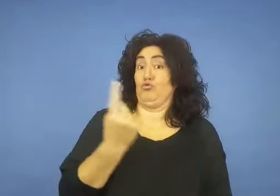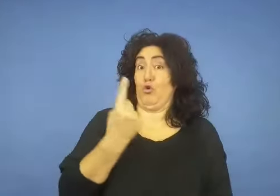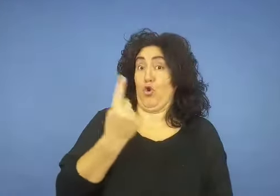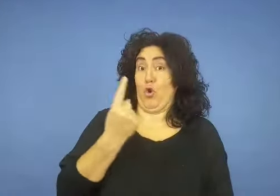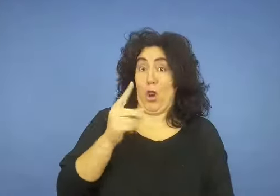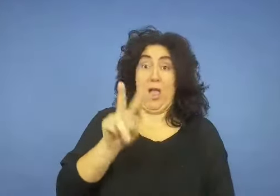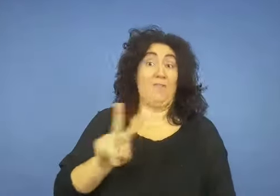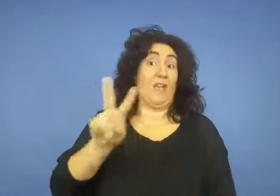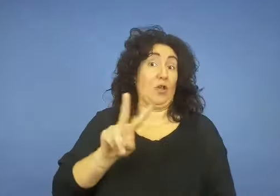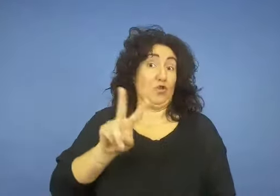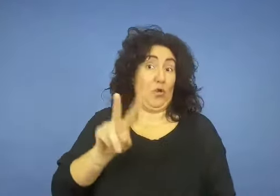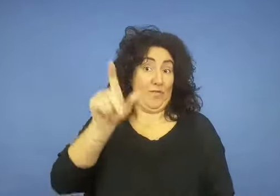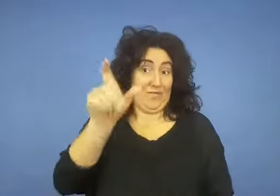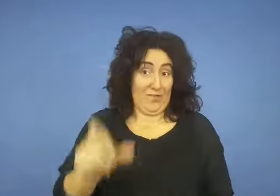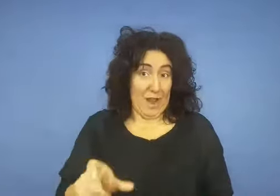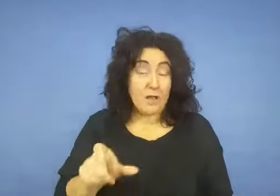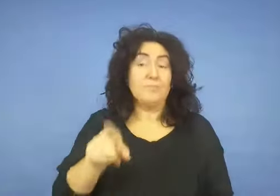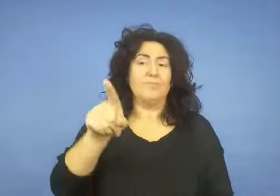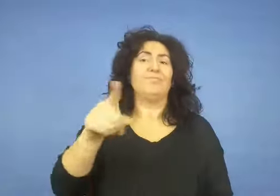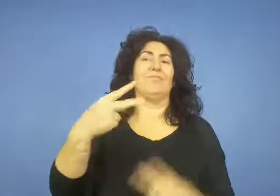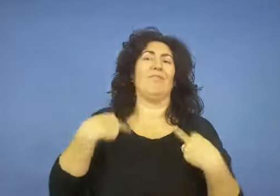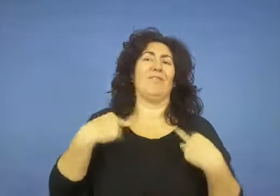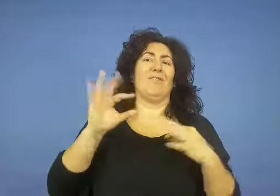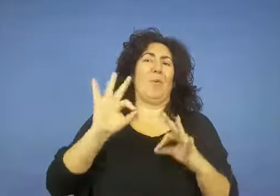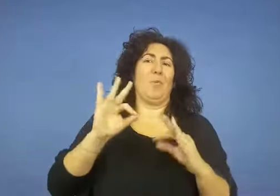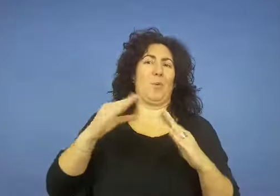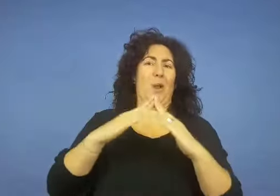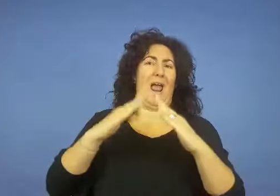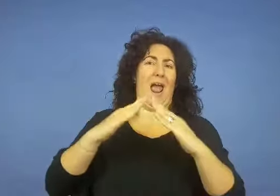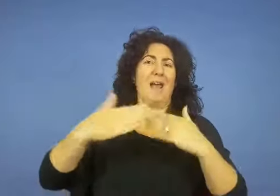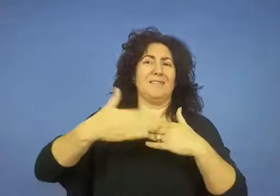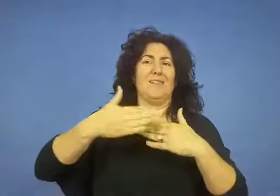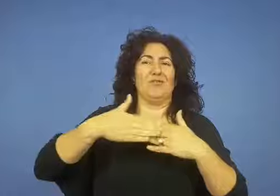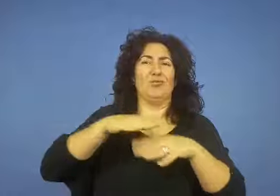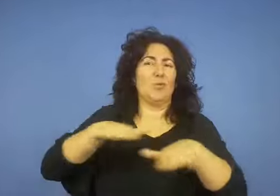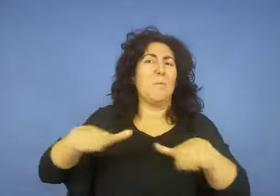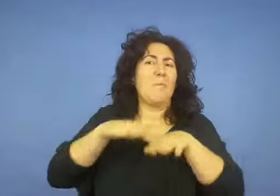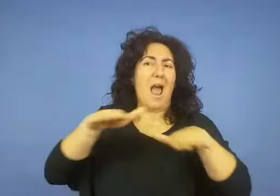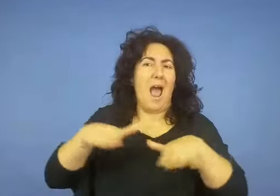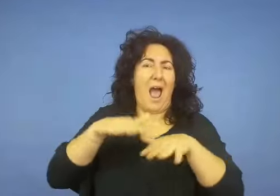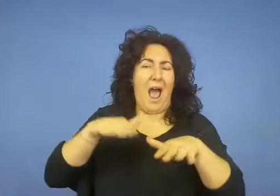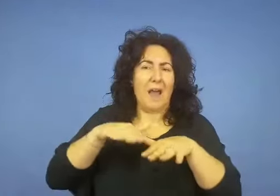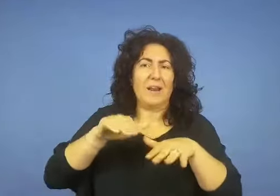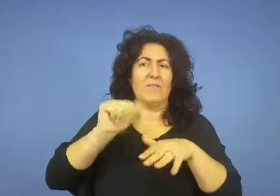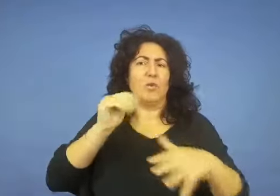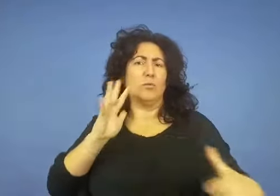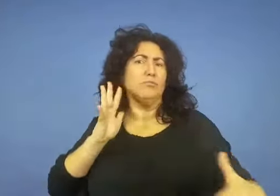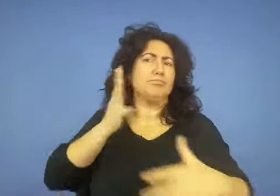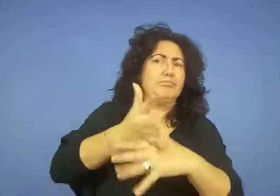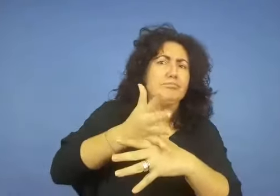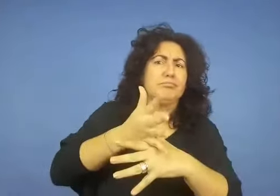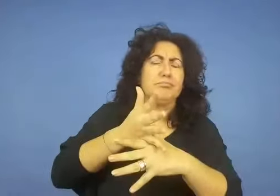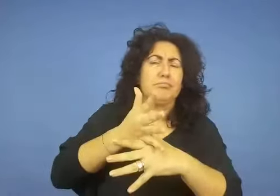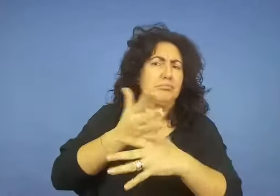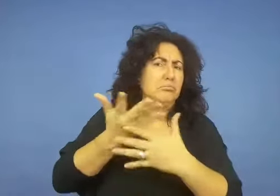abitazione sul lungomare. Nessun segno di inflazione, né alla porta, ma nemmeno alle